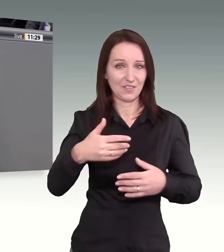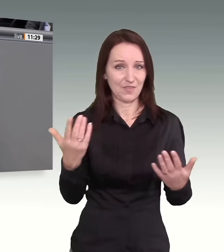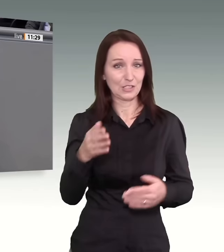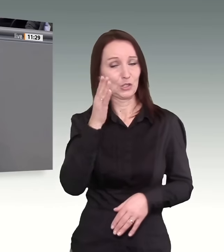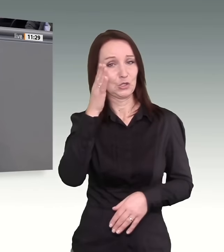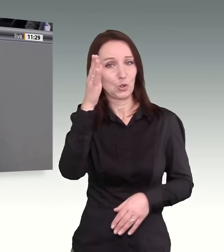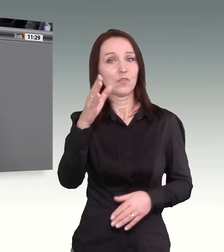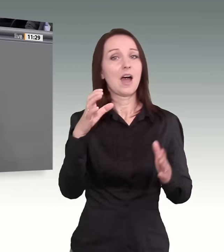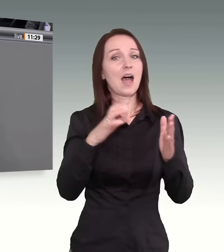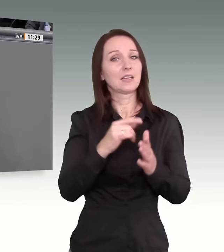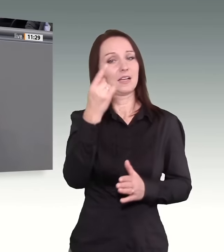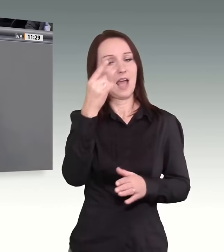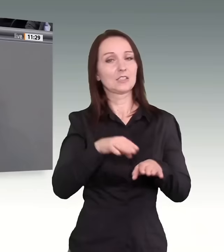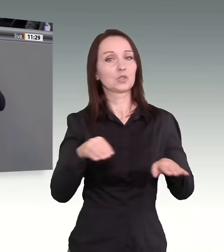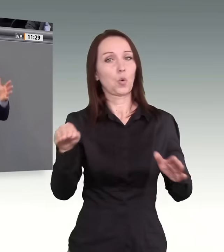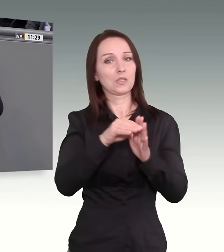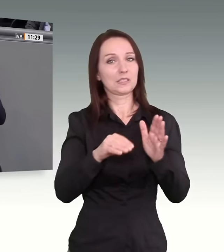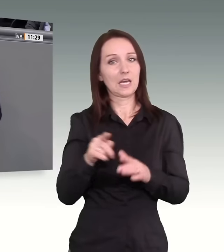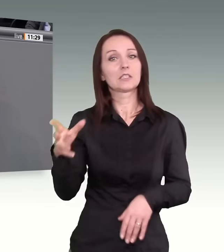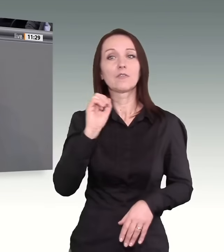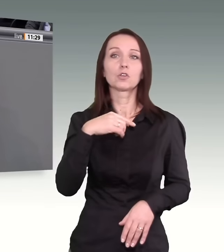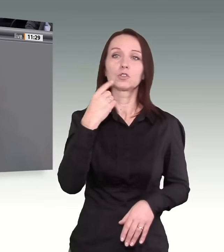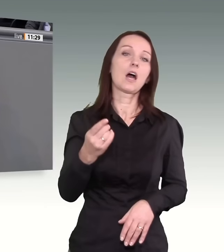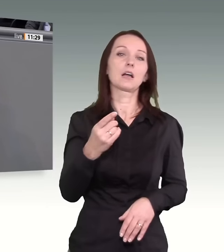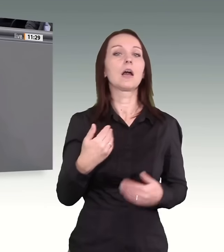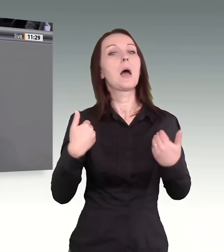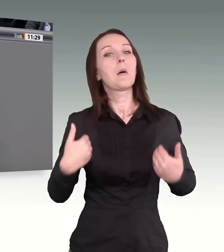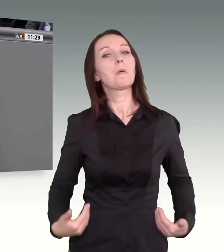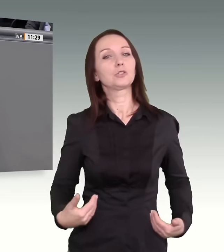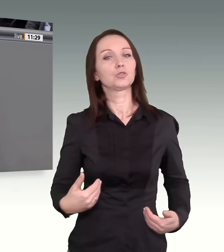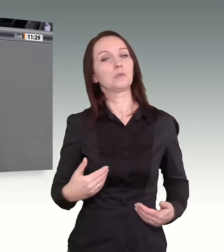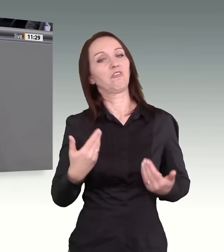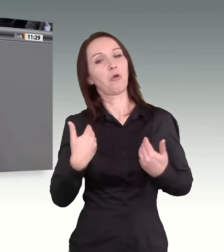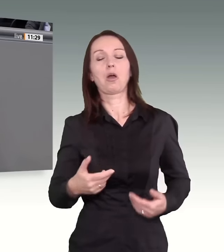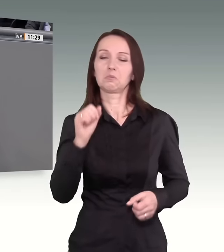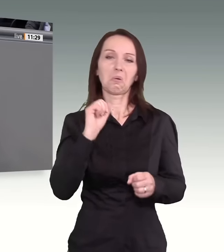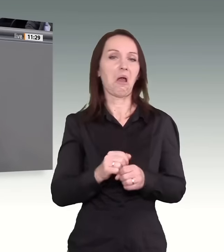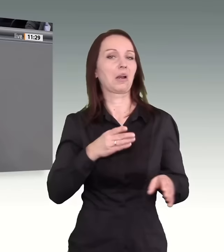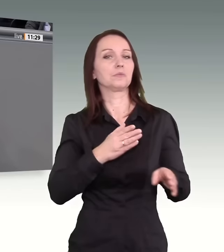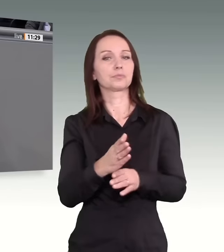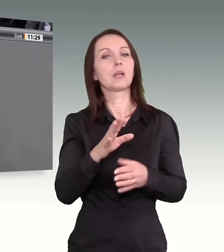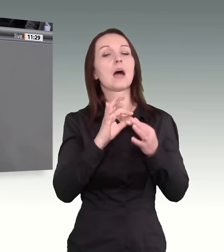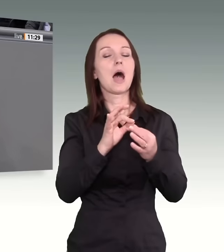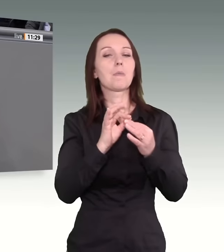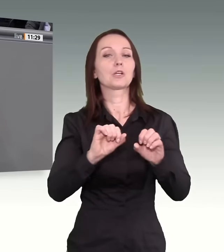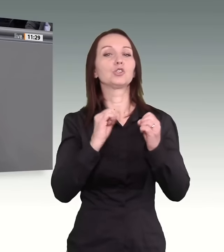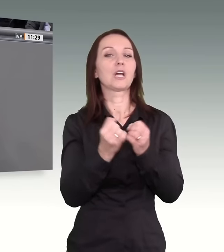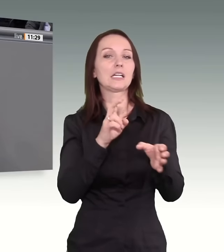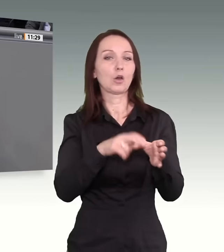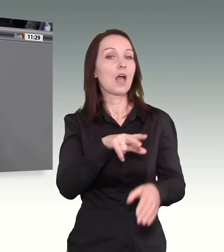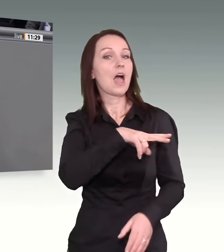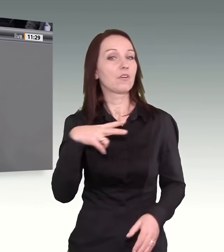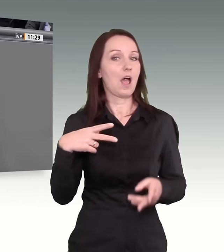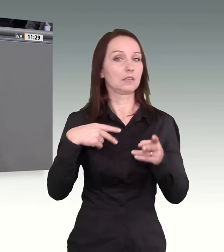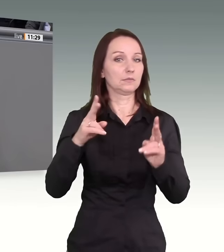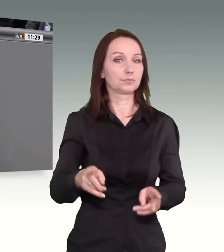Grundgesetzes lautet, die Würde des Menschen ist mehr oder weniger antastbar, abhängig von seiner Staatsangehörigkeit, Dauer und Art des Aufenthalts und von